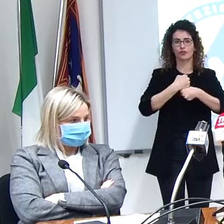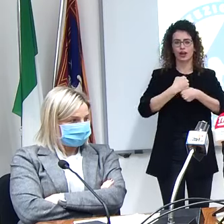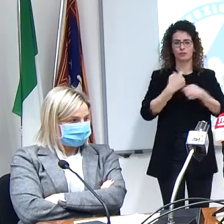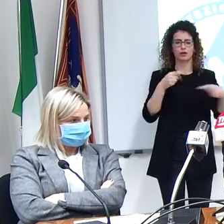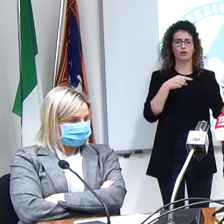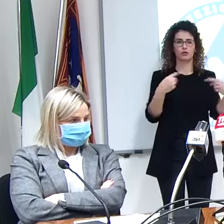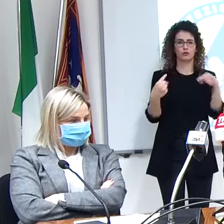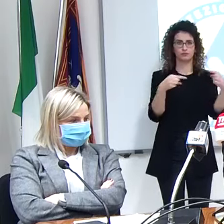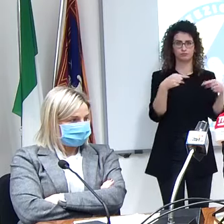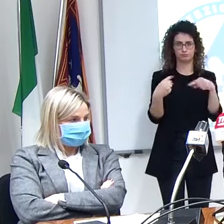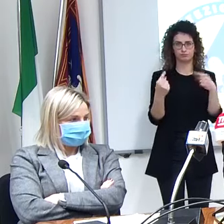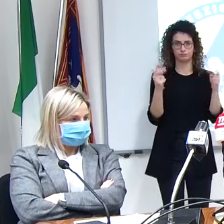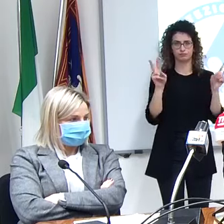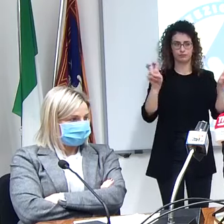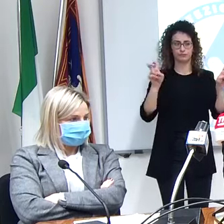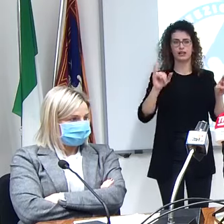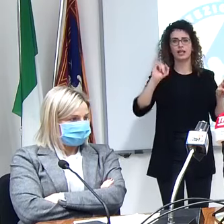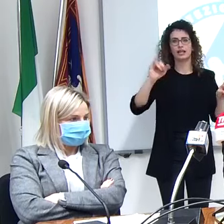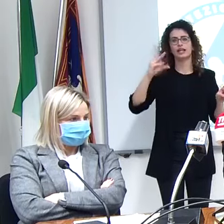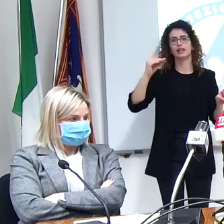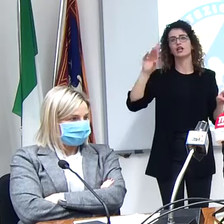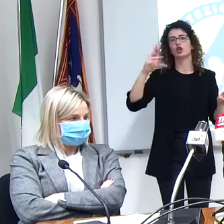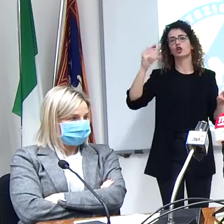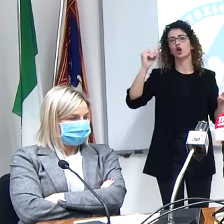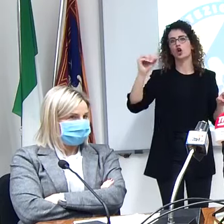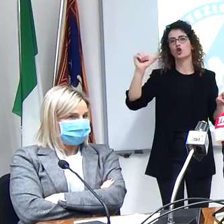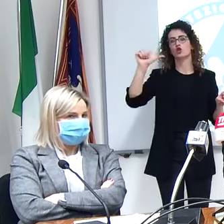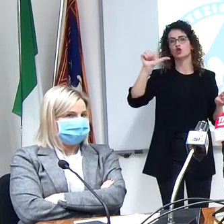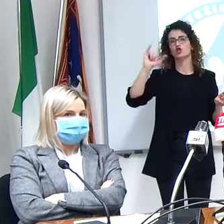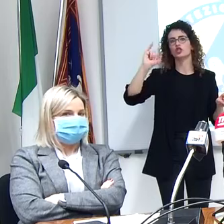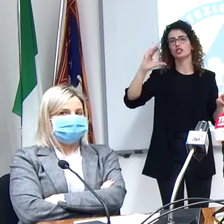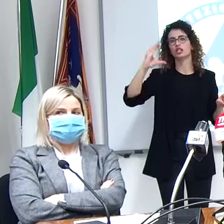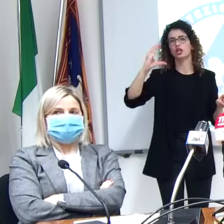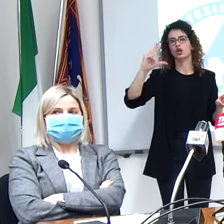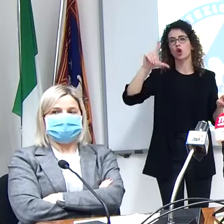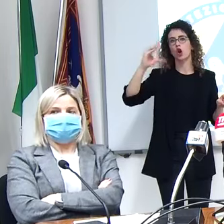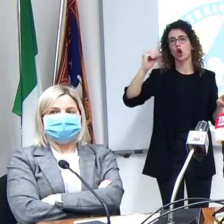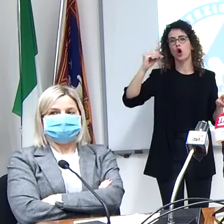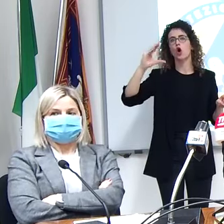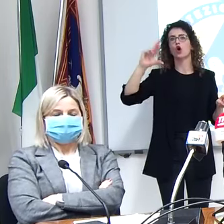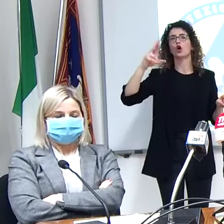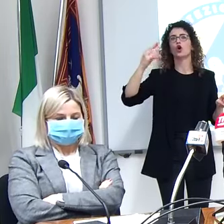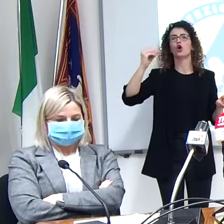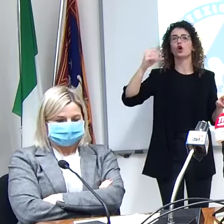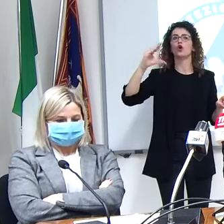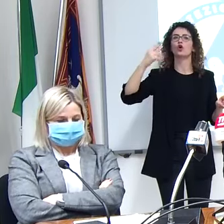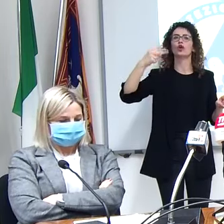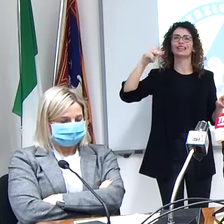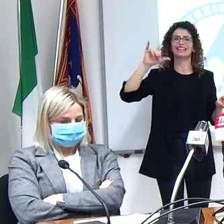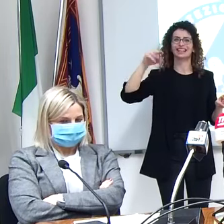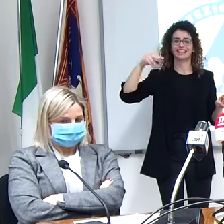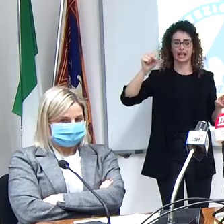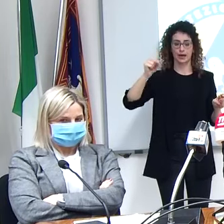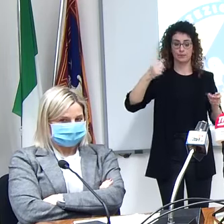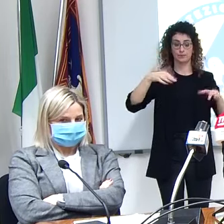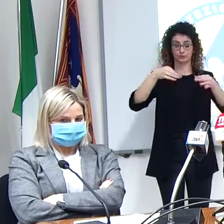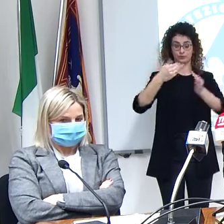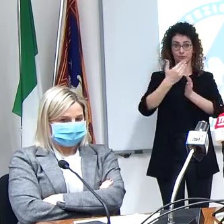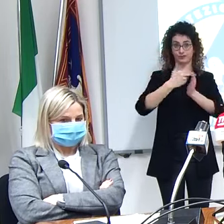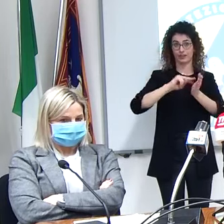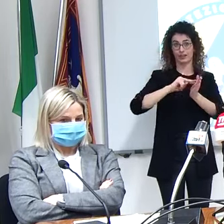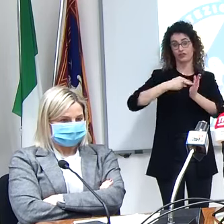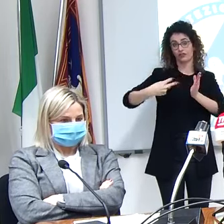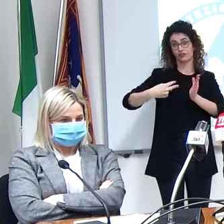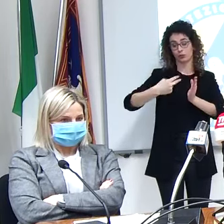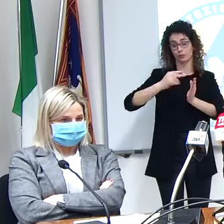parlare che è l'idrossiclorochina allora l'idrossiclorochina nella scheda informativa del farmaco